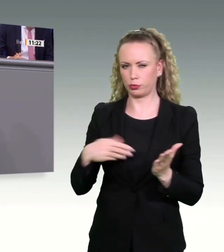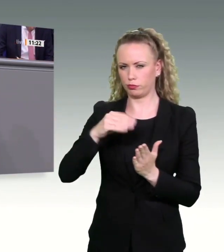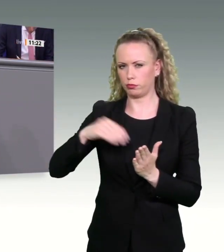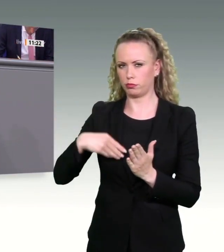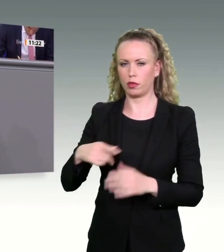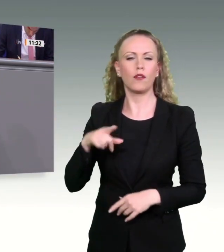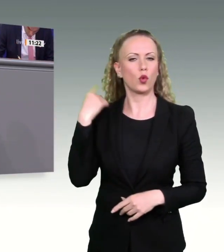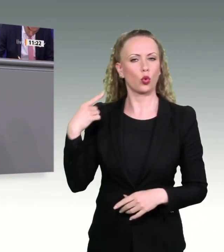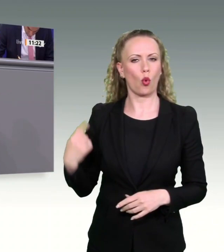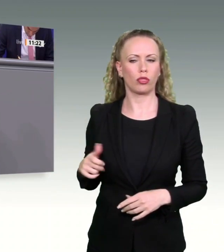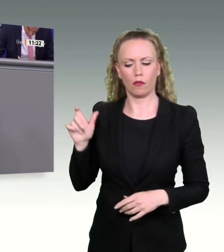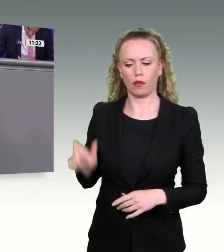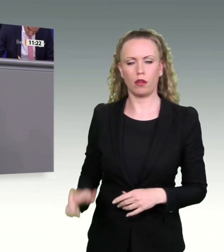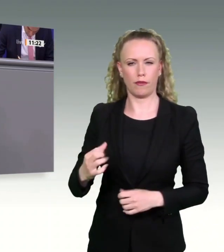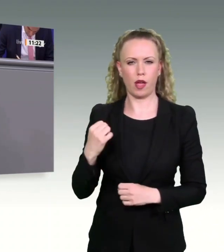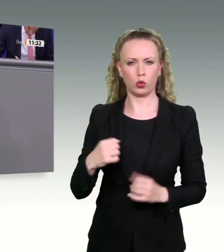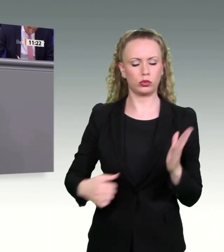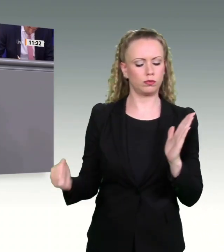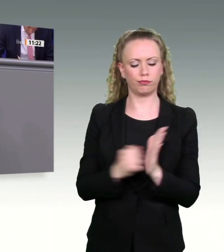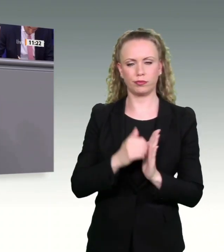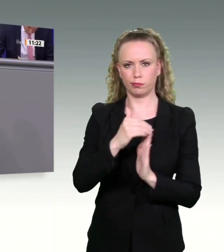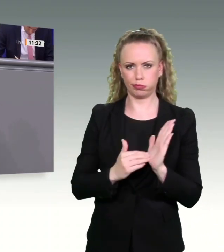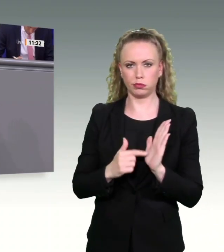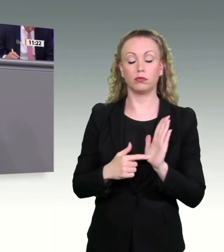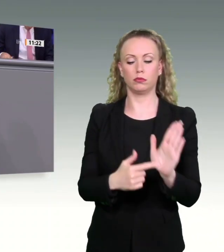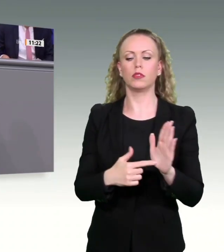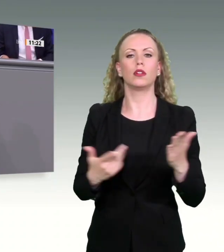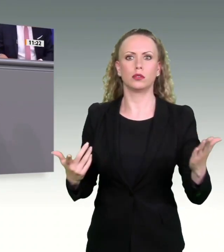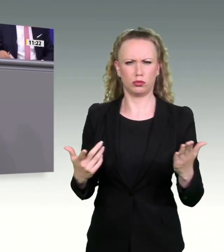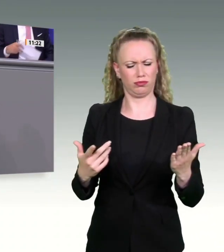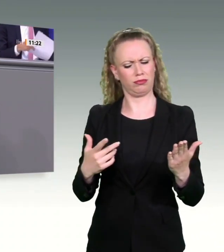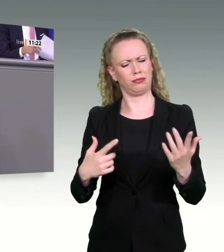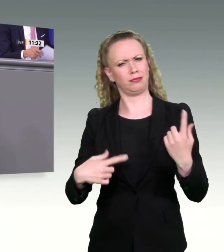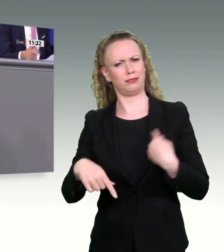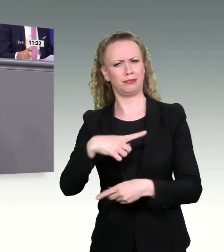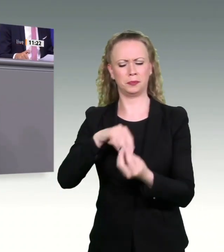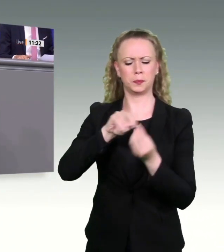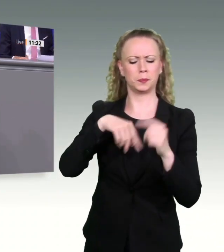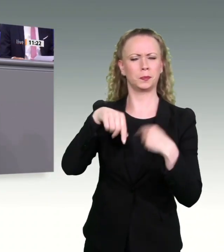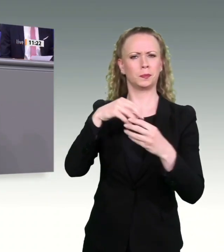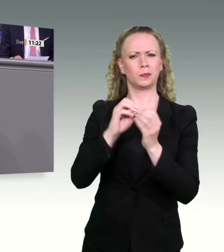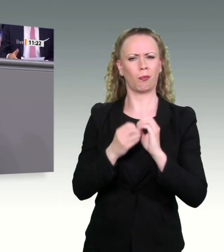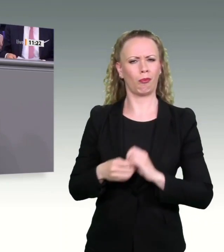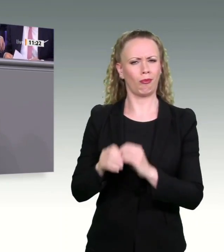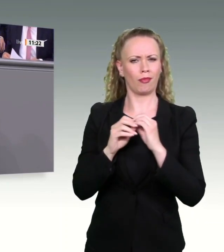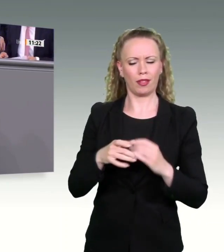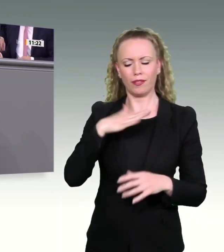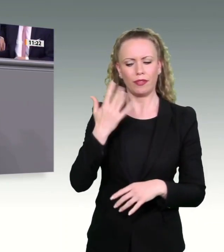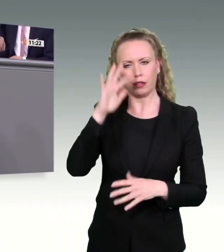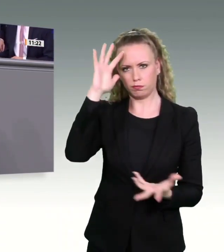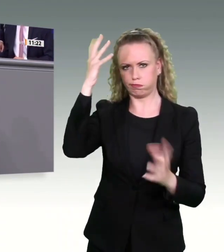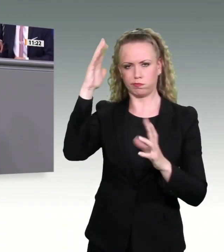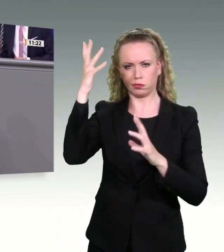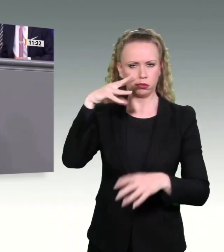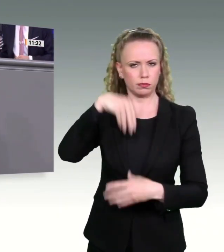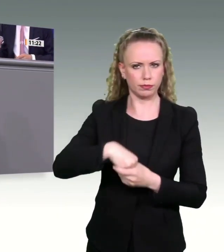Neben dem Fünkchen Wahrheit, Stichwort Digitalisierung der Verwaltung, beinhaltet er viel Irrtum, Stichwort Artenschutz. Im